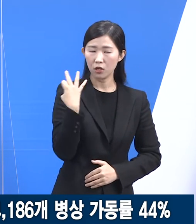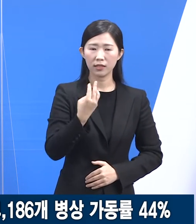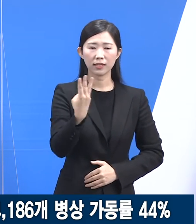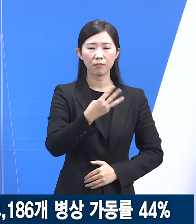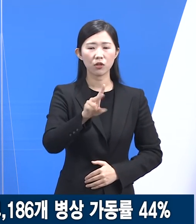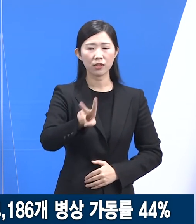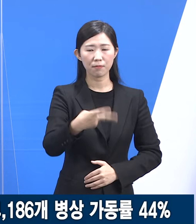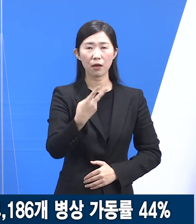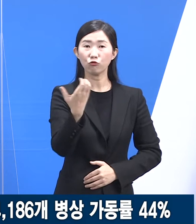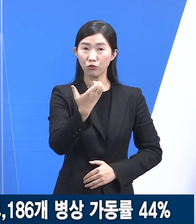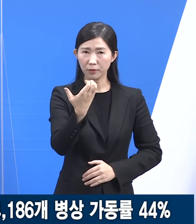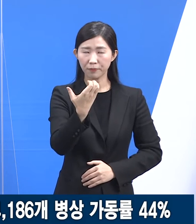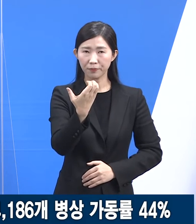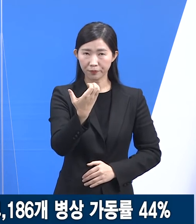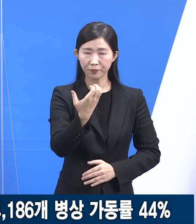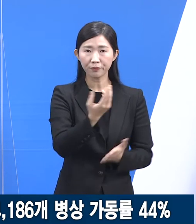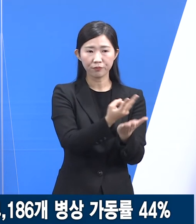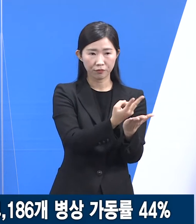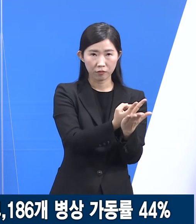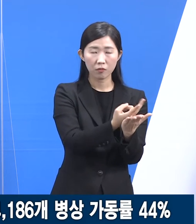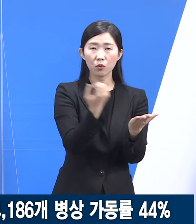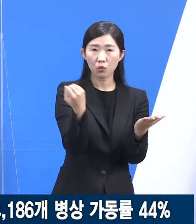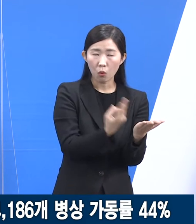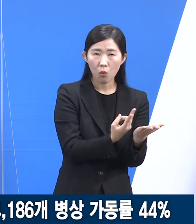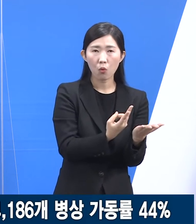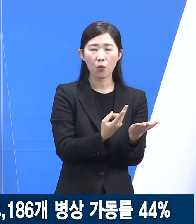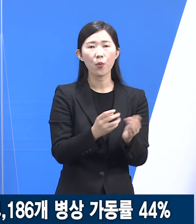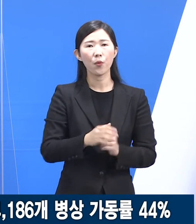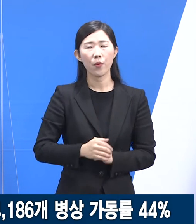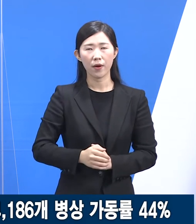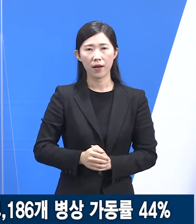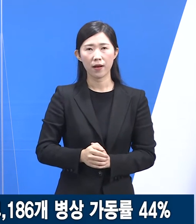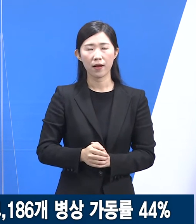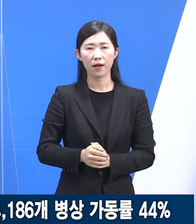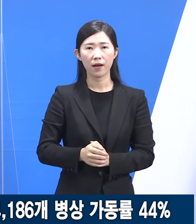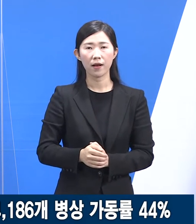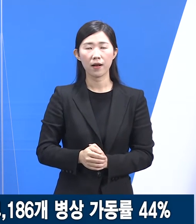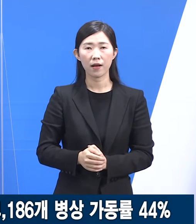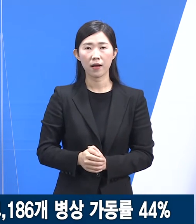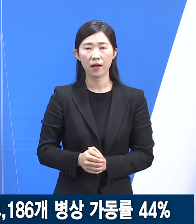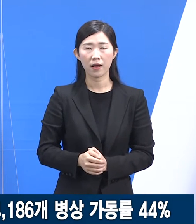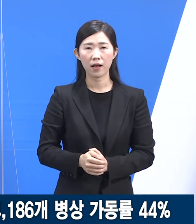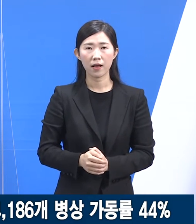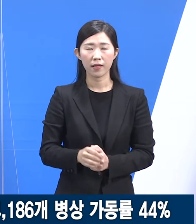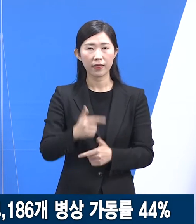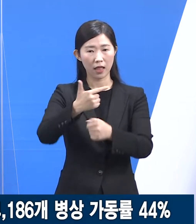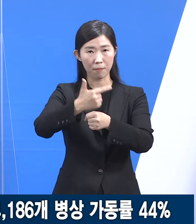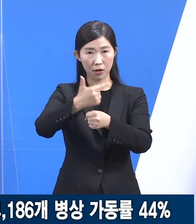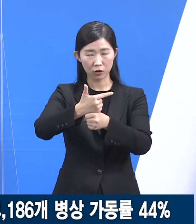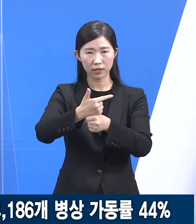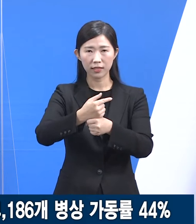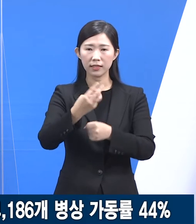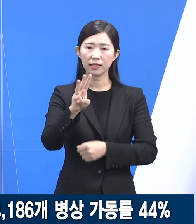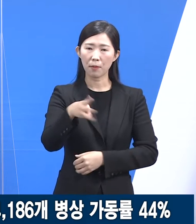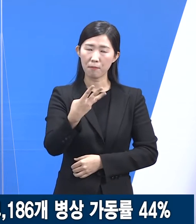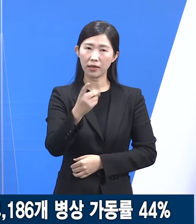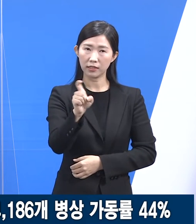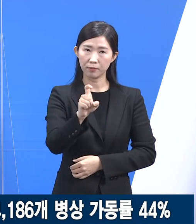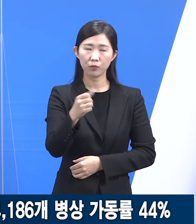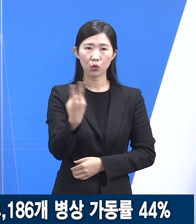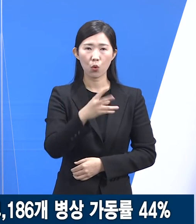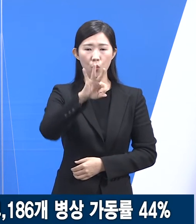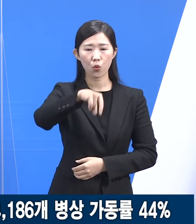,290병상에서 남양주 한방병원 410병상 율수기념병원